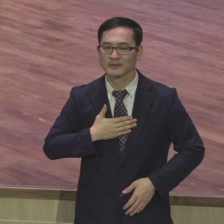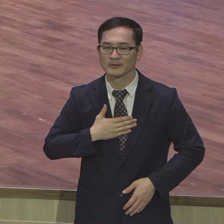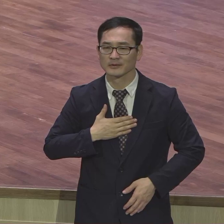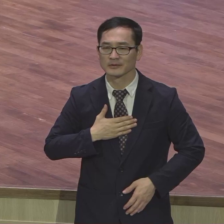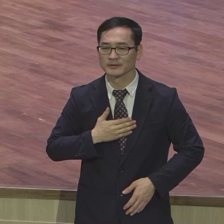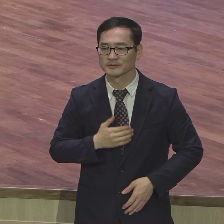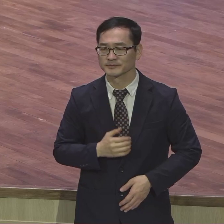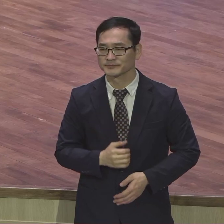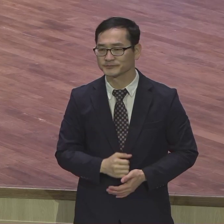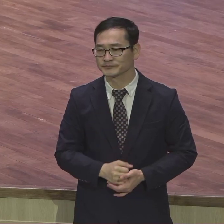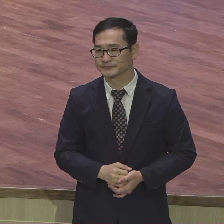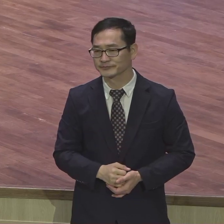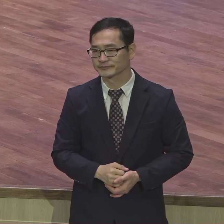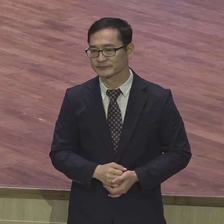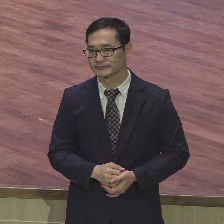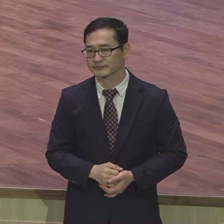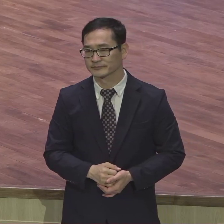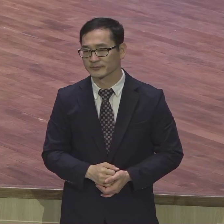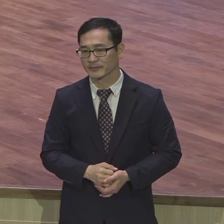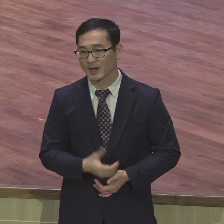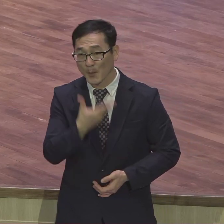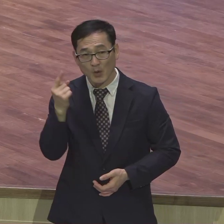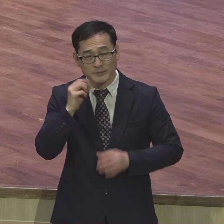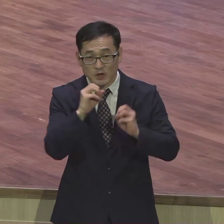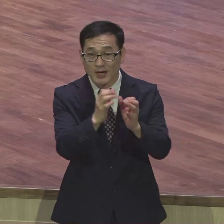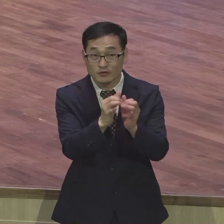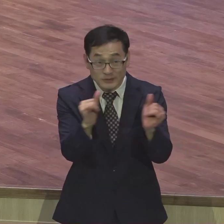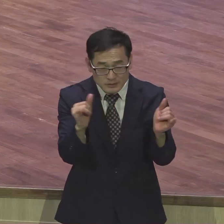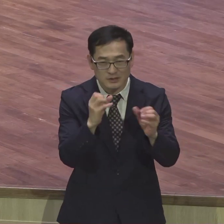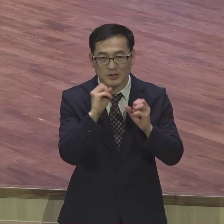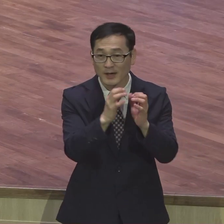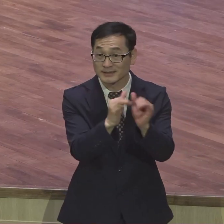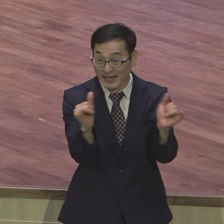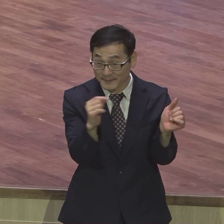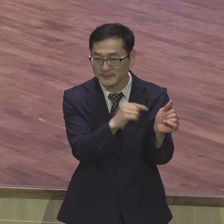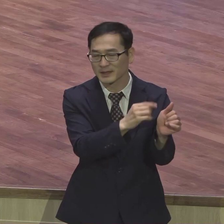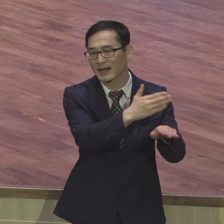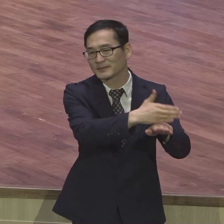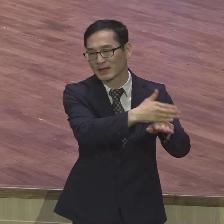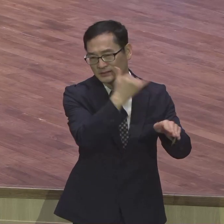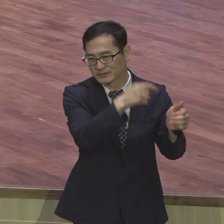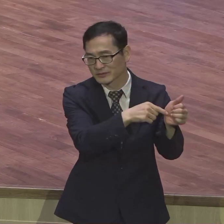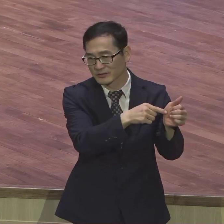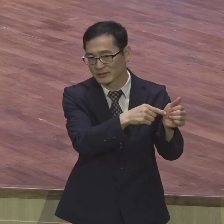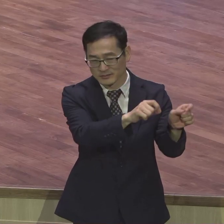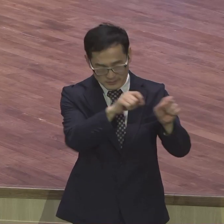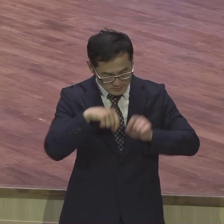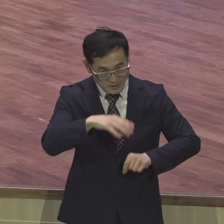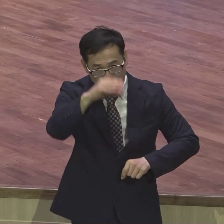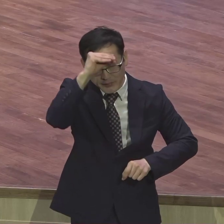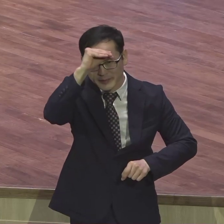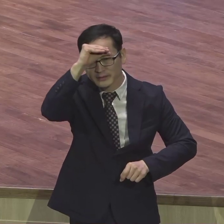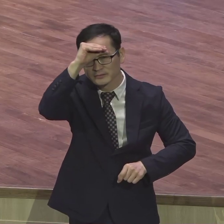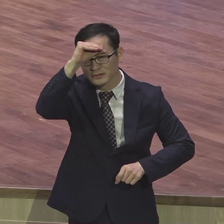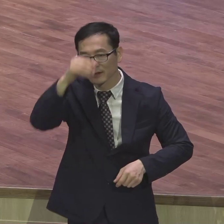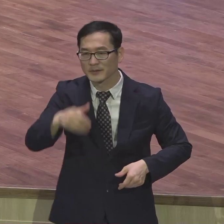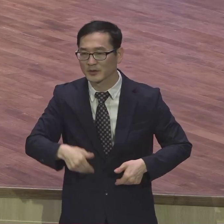여러분의 삶은 이 바울의 이 신앙을 본받아야 돼요 하나님께서 우리를 복음의 제사장으로